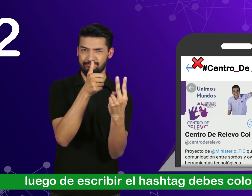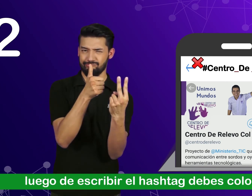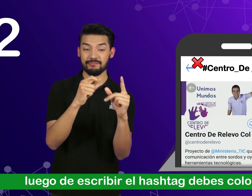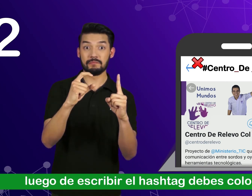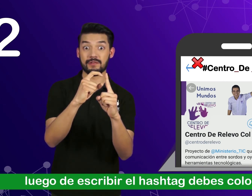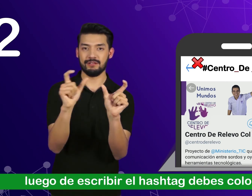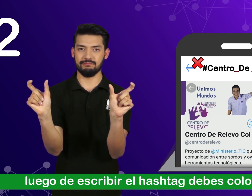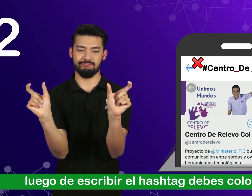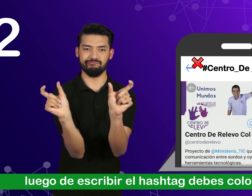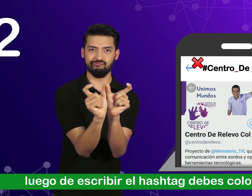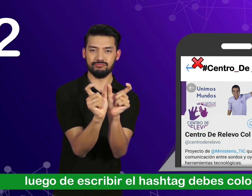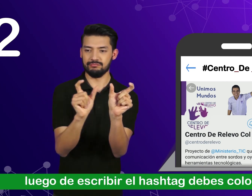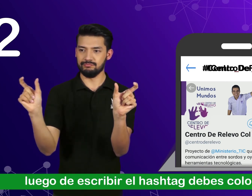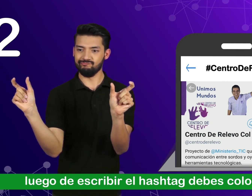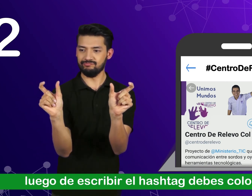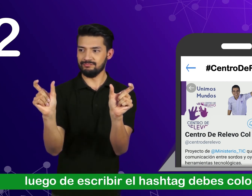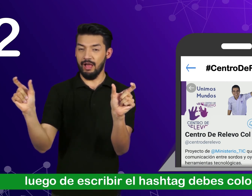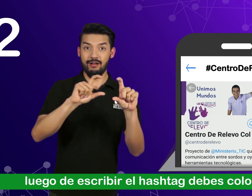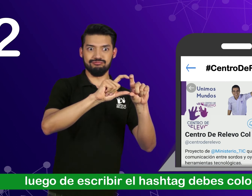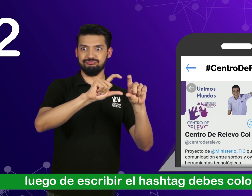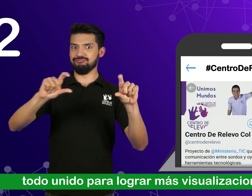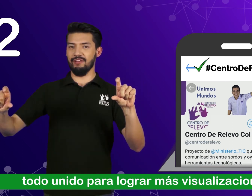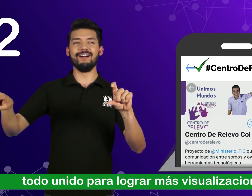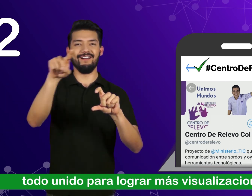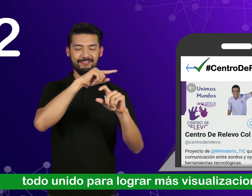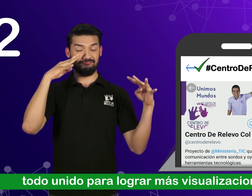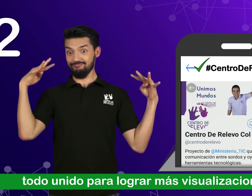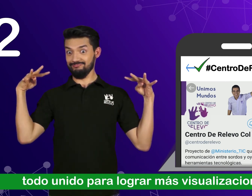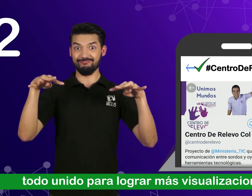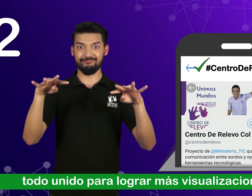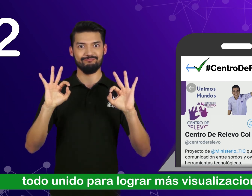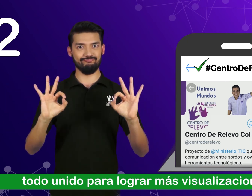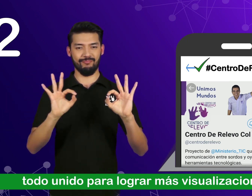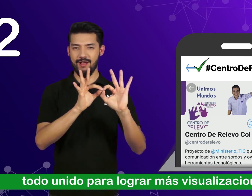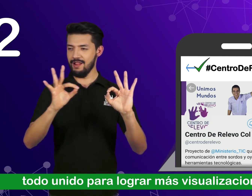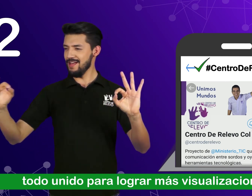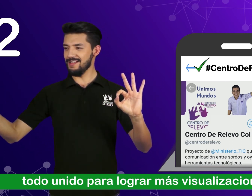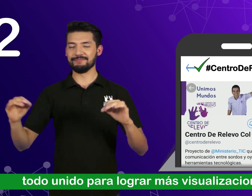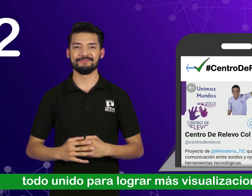Luego de escribir el hashtag, debes colocar todo un nido para lograr más visualizaciones.